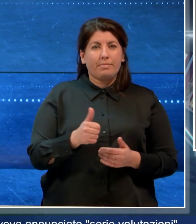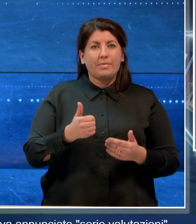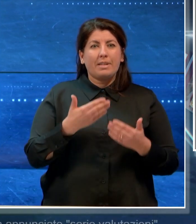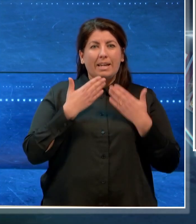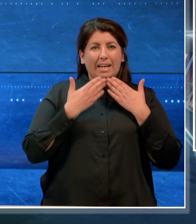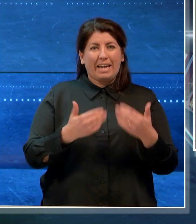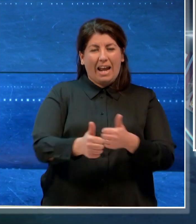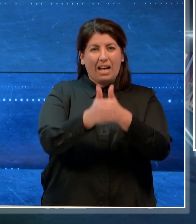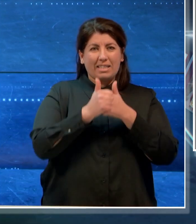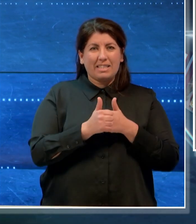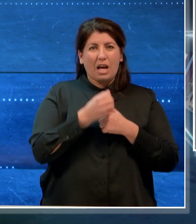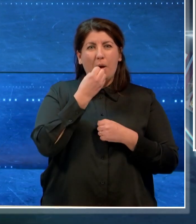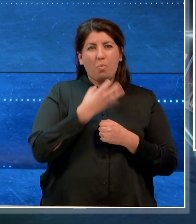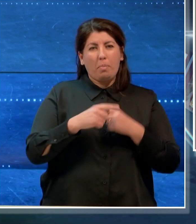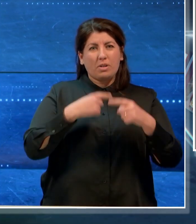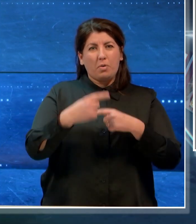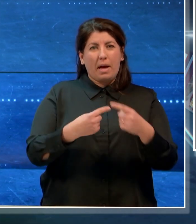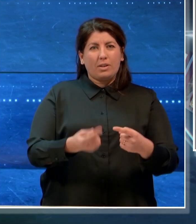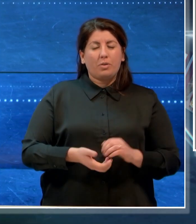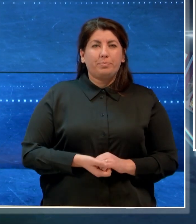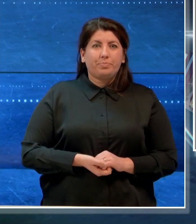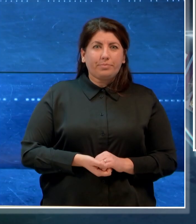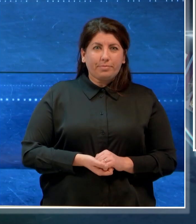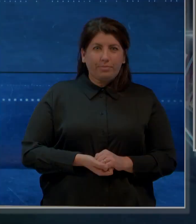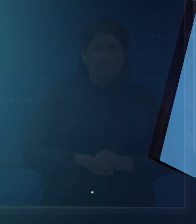grazie per averci seguito. Buon proseguimento.